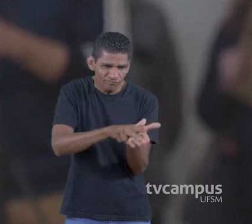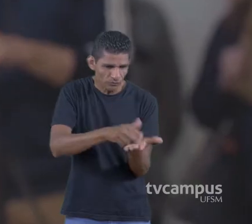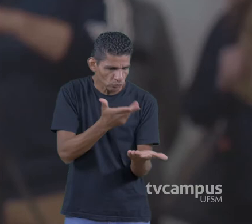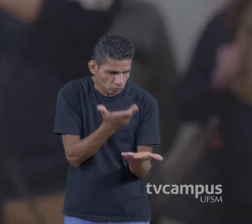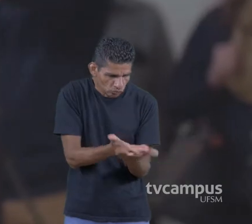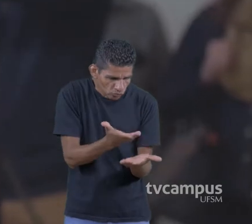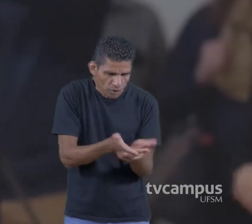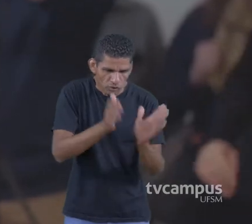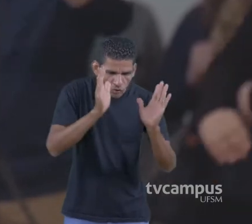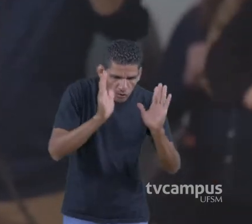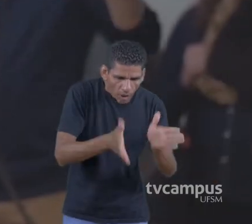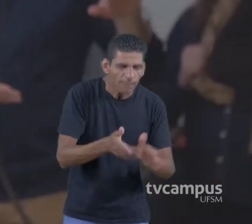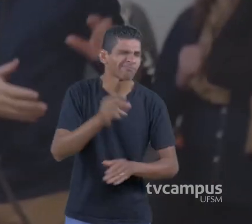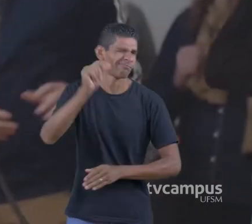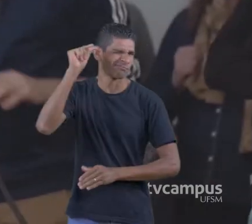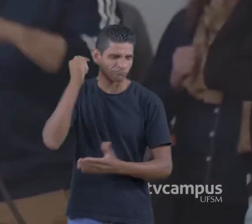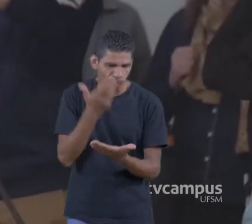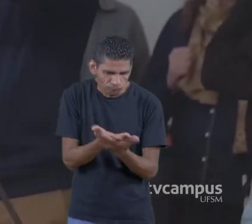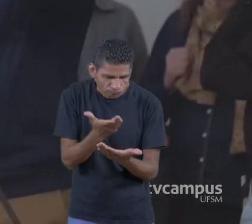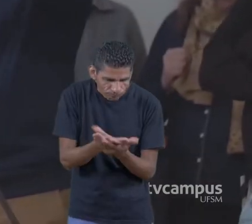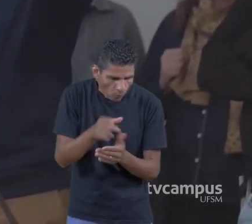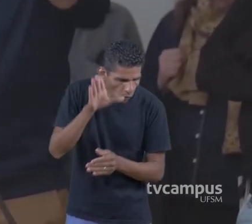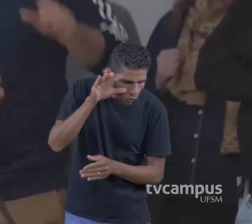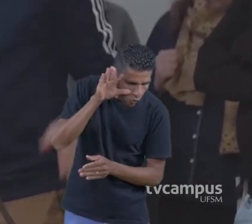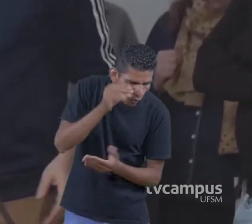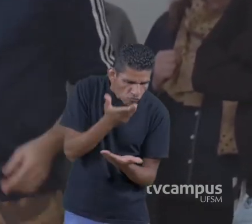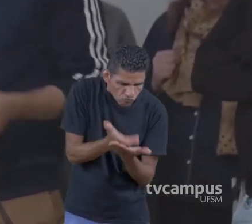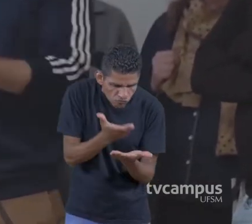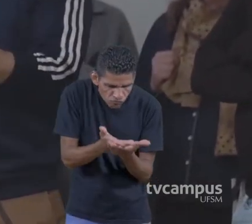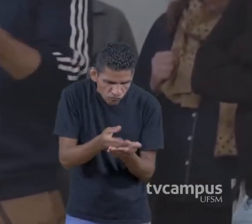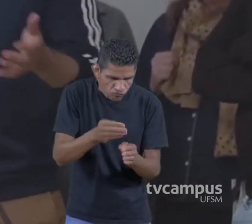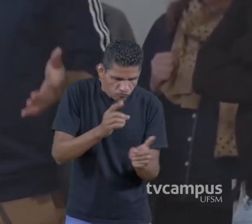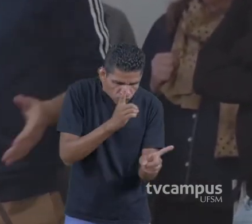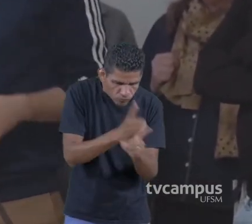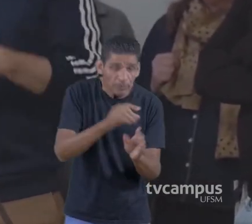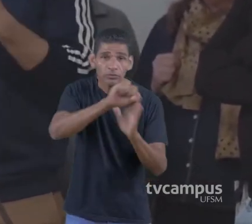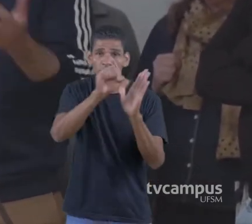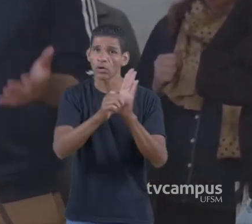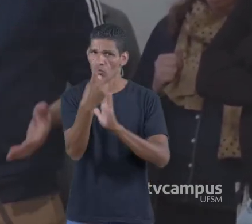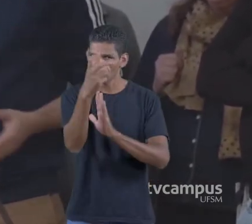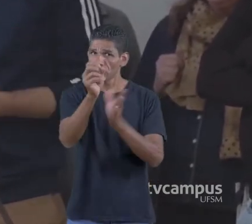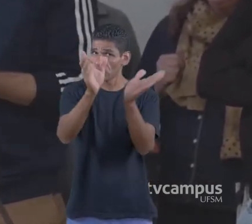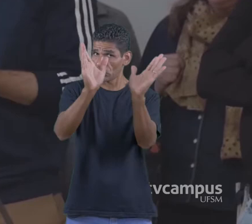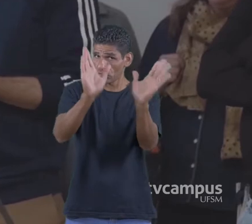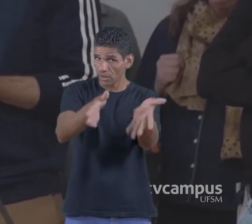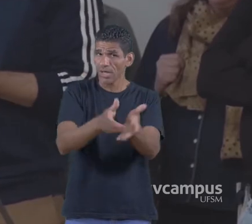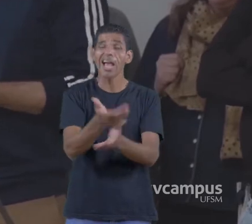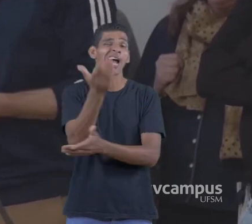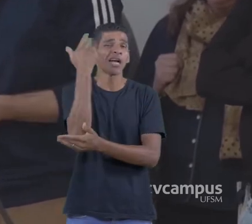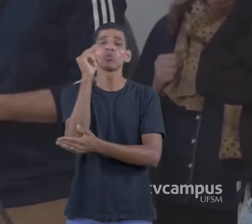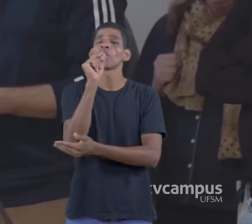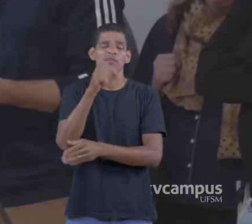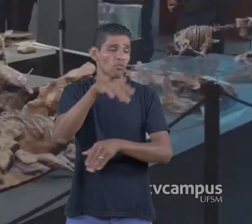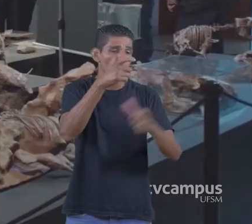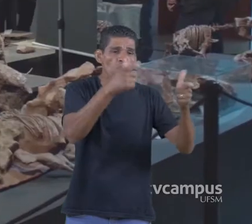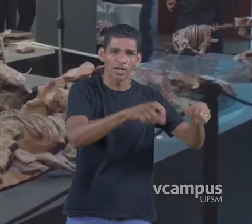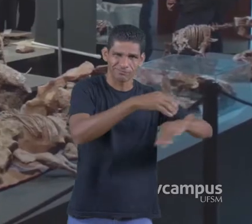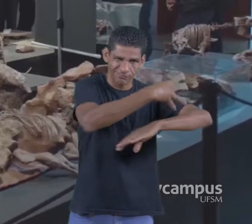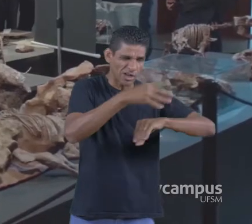esses fósseis que já vêm sendo estudados e explorados ao longo de todo o século XX Eles eram